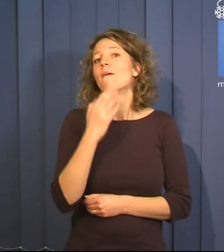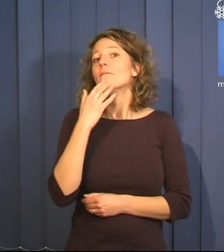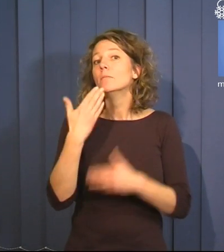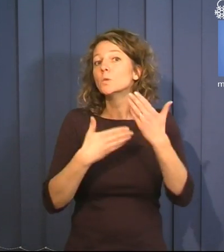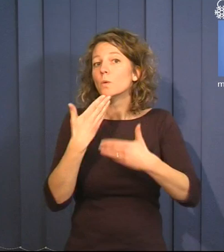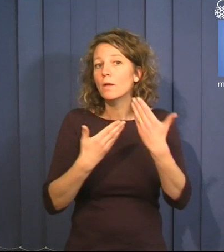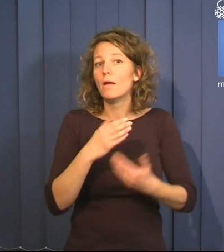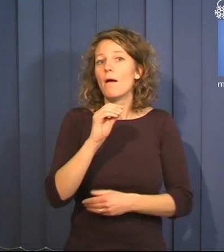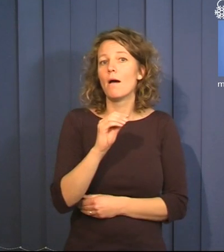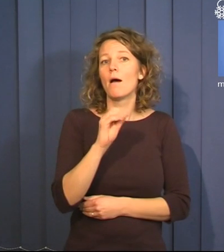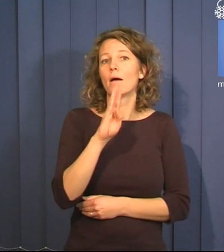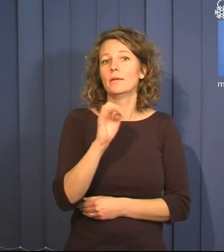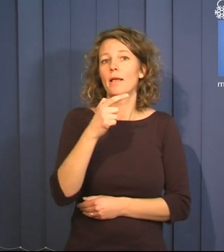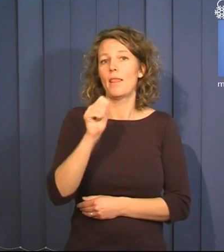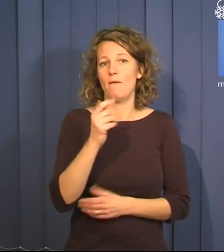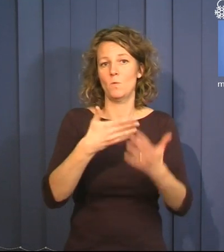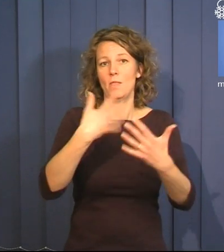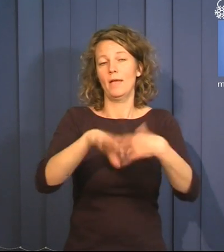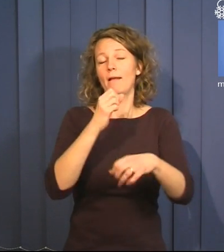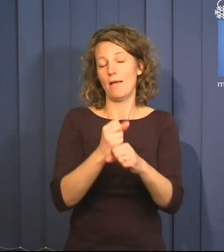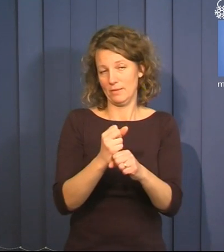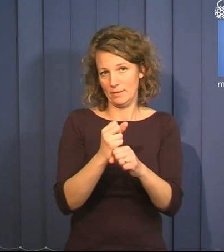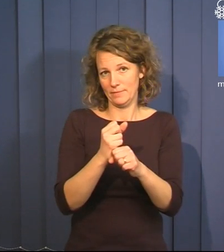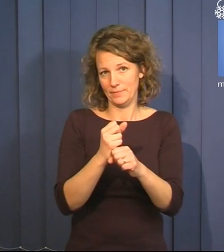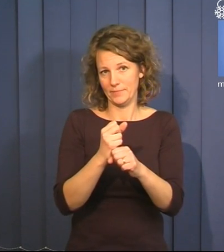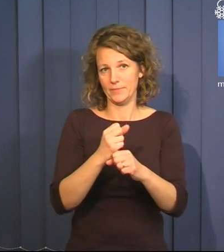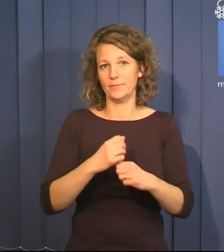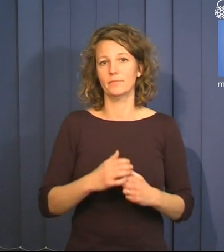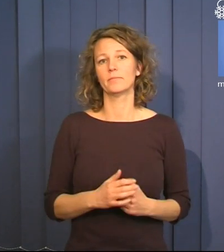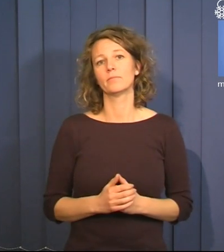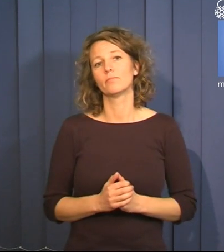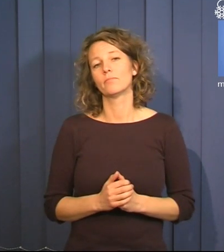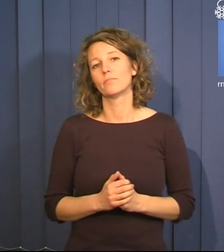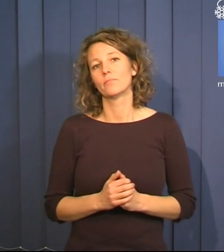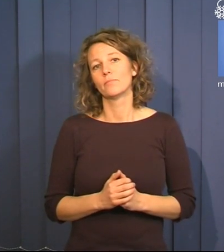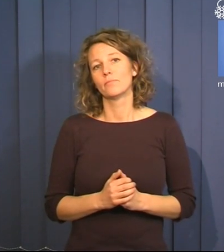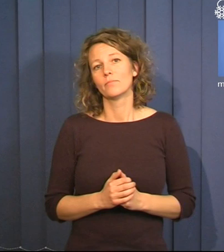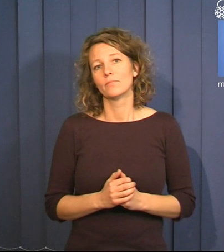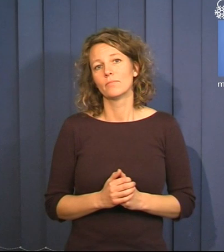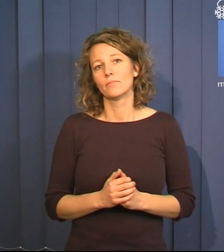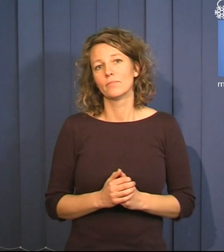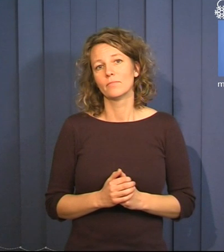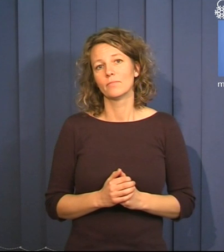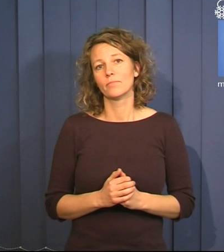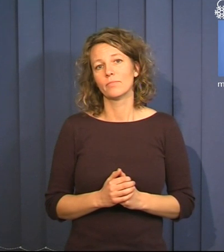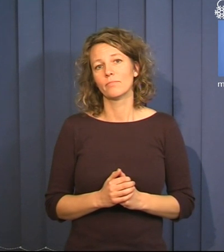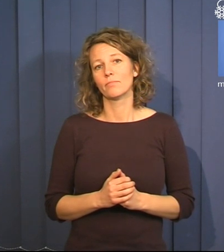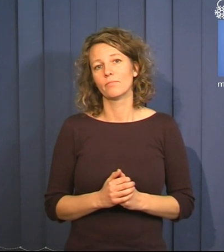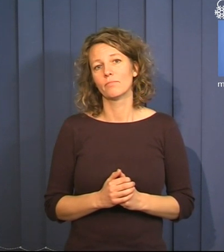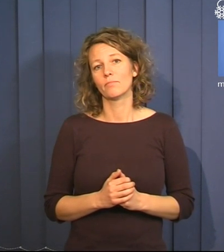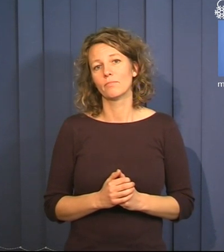Det där var den engelska sångerskan Adele, med en ny version av Bob Dylans låt Make You Feel My Love.